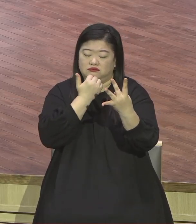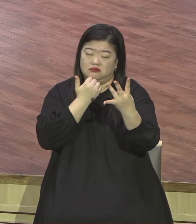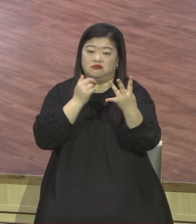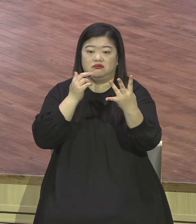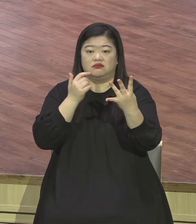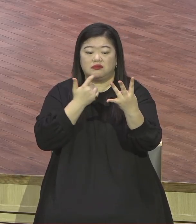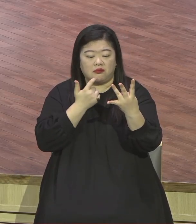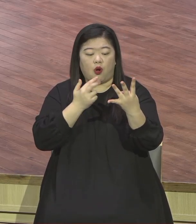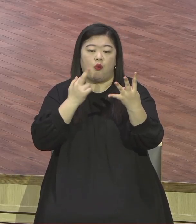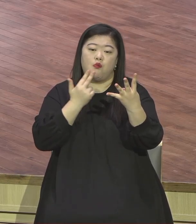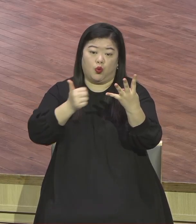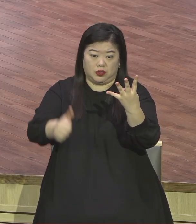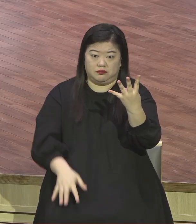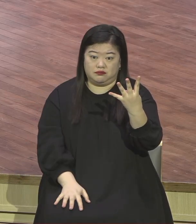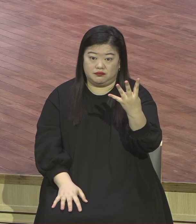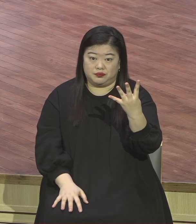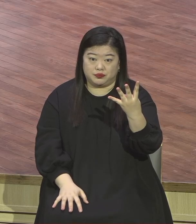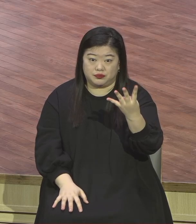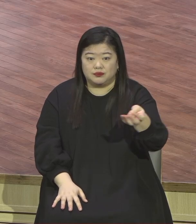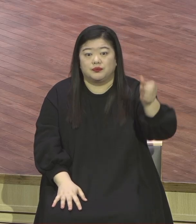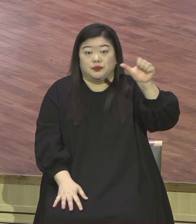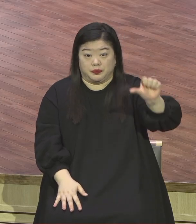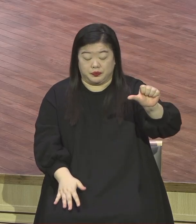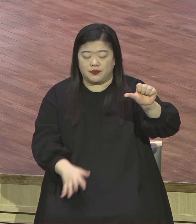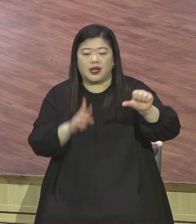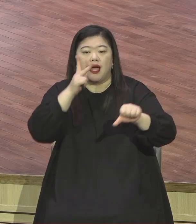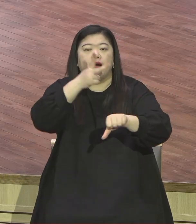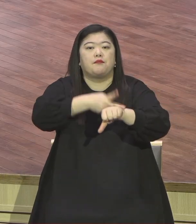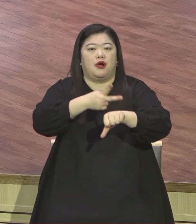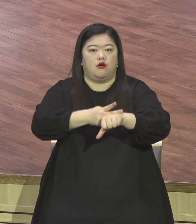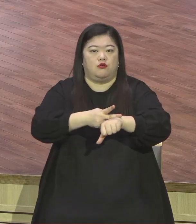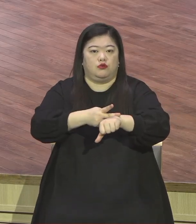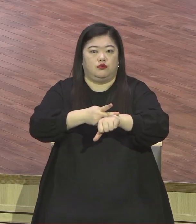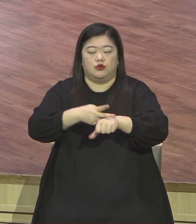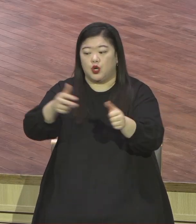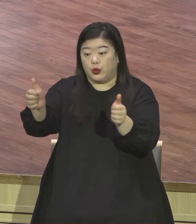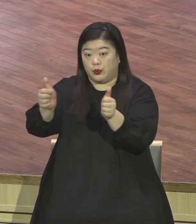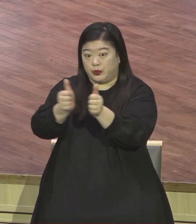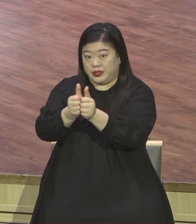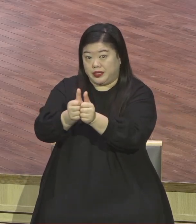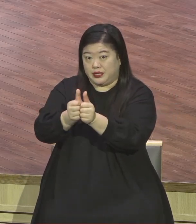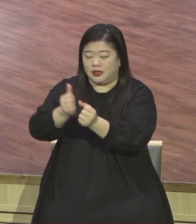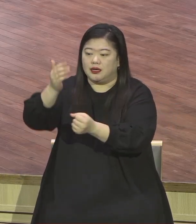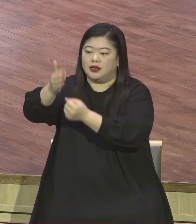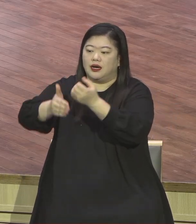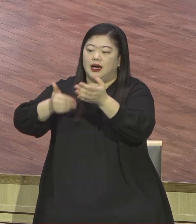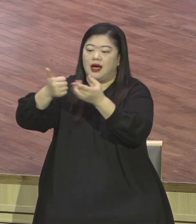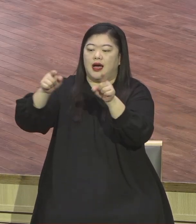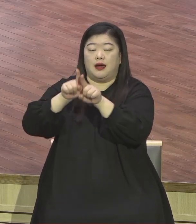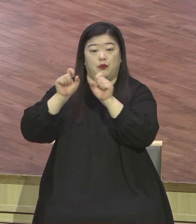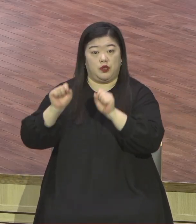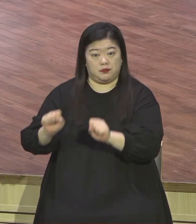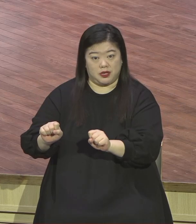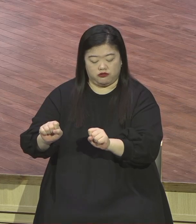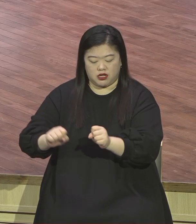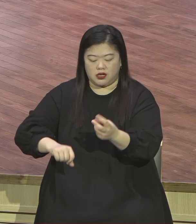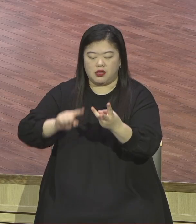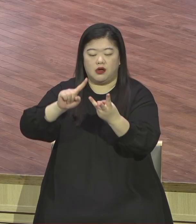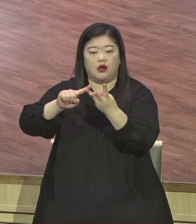어떻게 했습니까 바울은 위드 이마누엘 원네스를 누린 대표적 주자예요 내가 그리스도와 함께 십자에